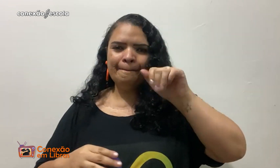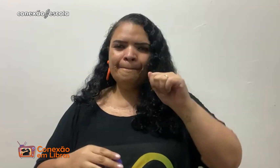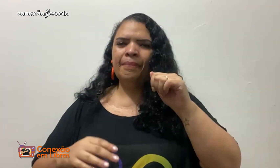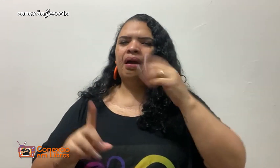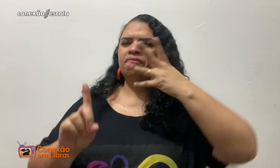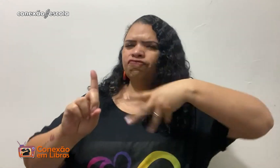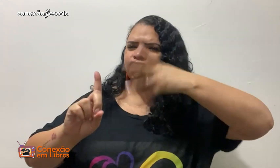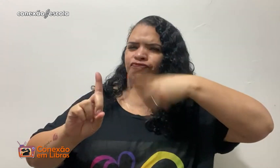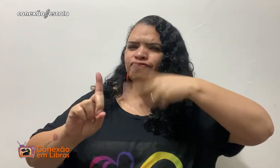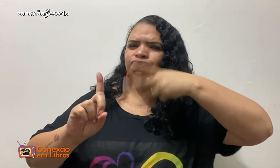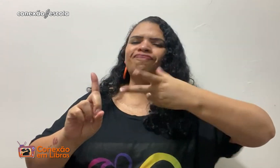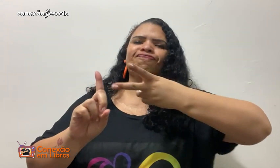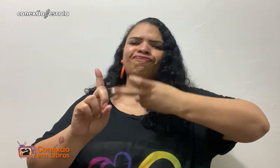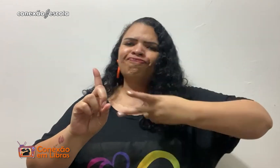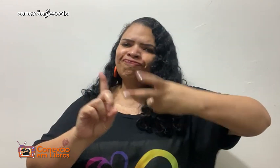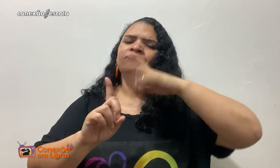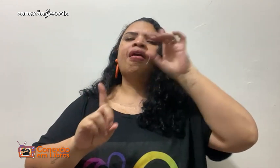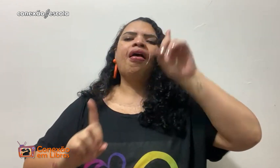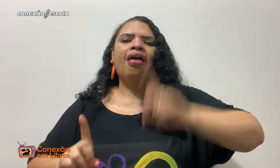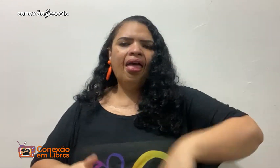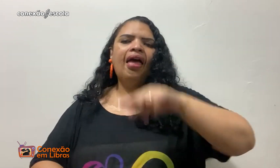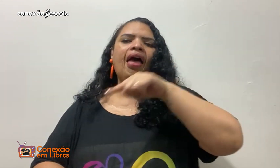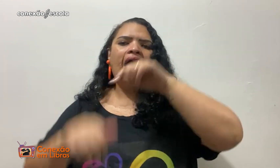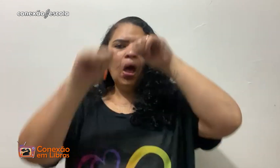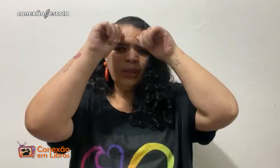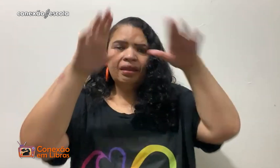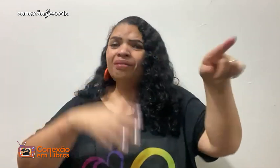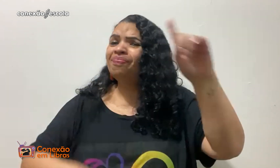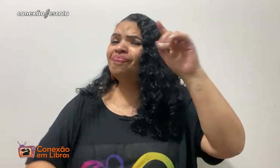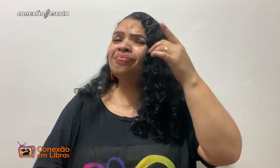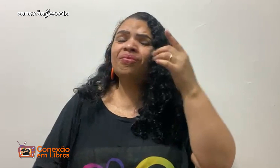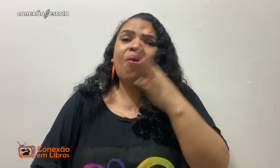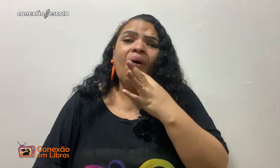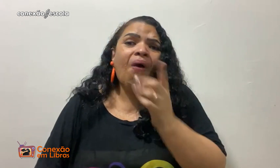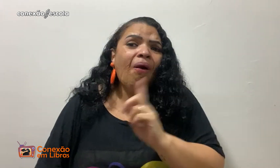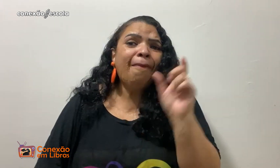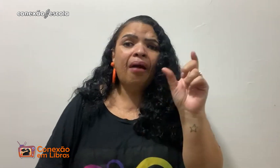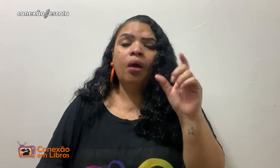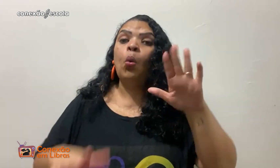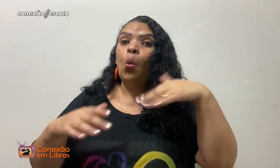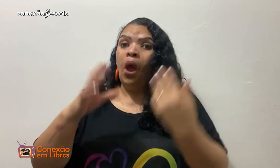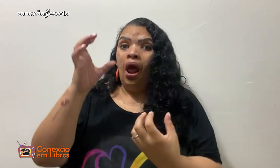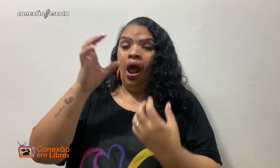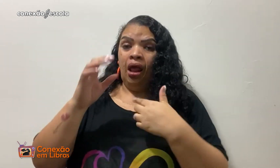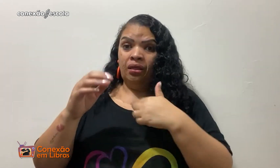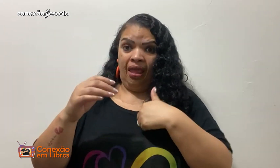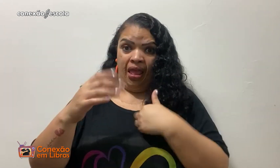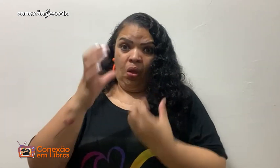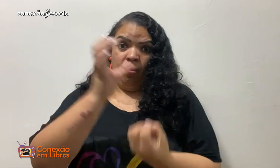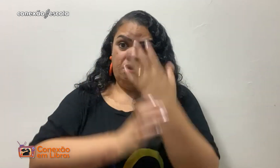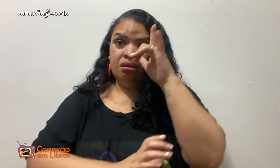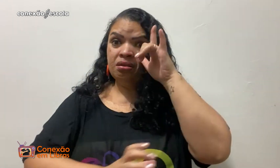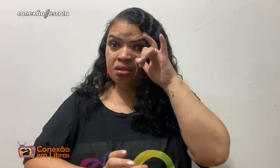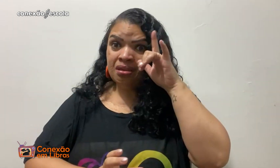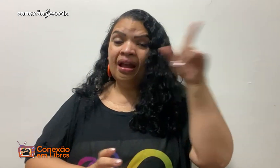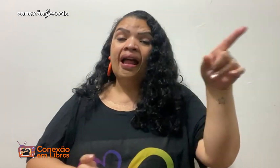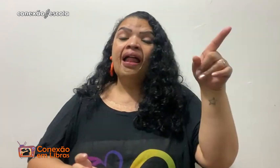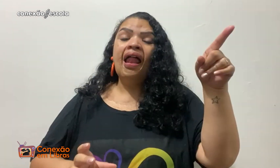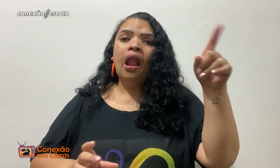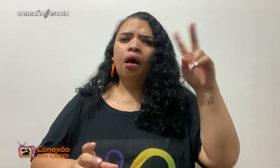e fazer o atendimento aba que essa criança precisava, e ela levou a filha dela pra lá, ela não